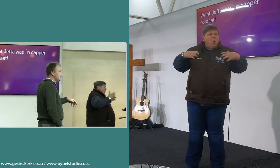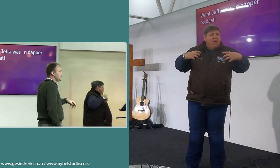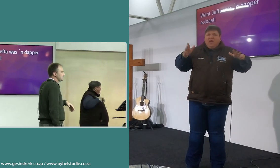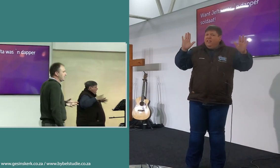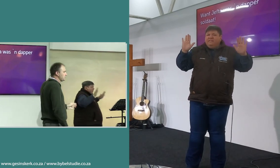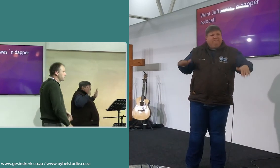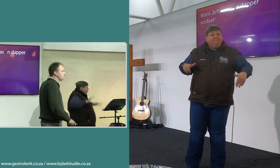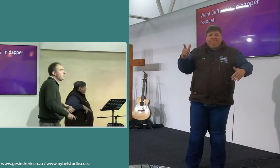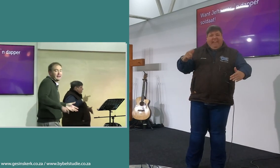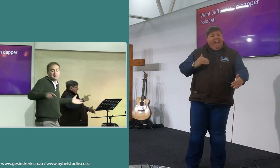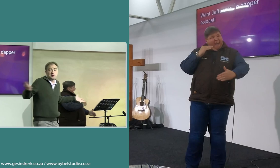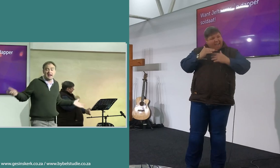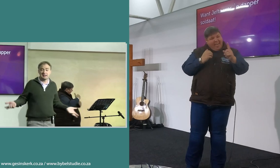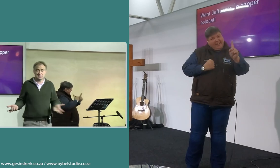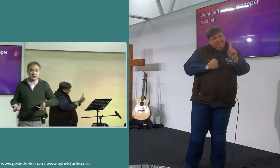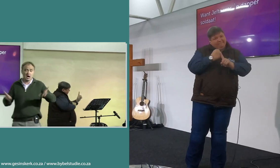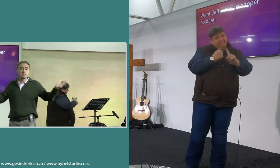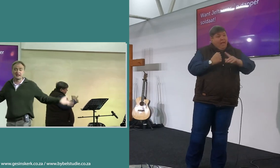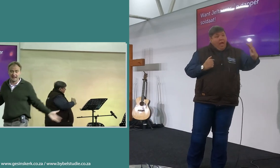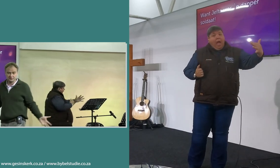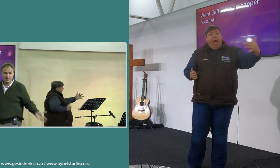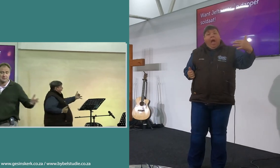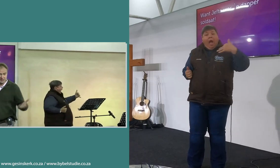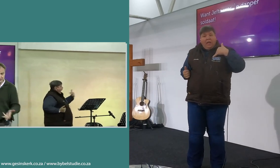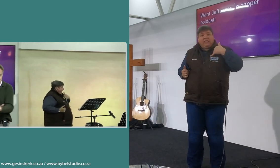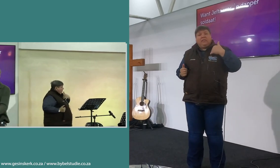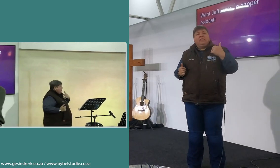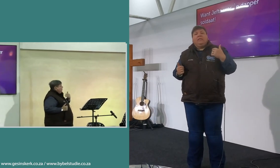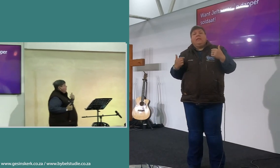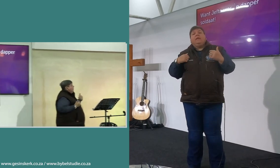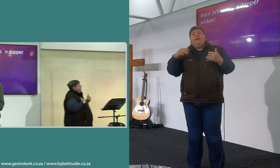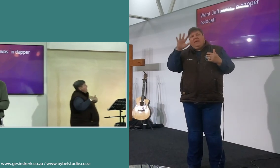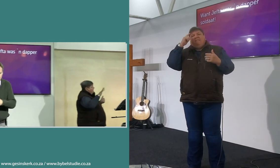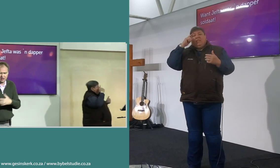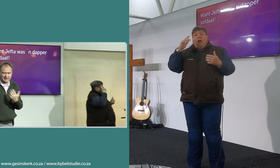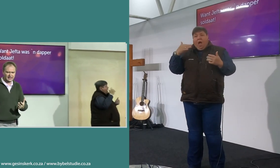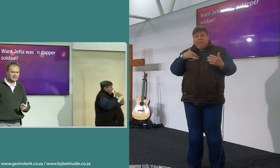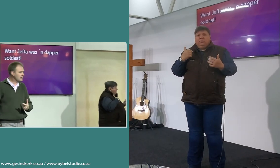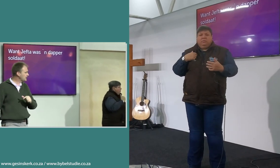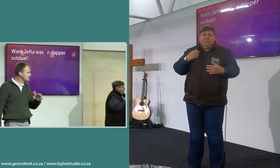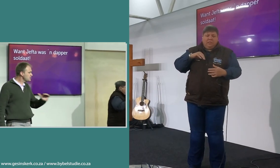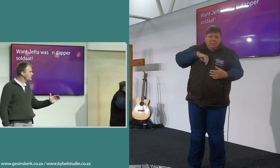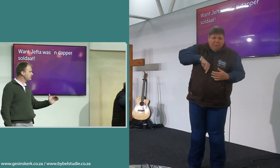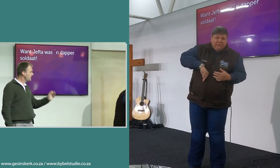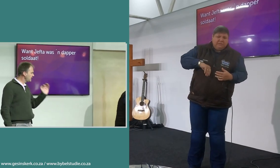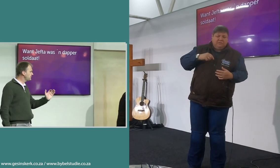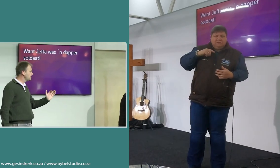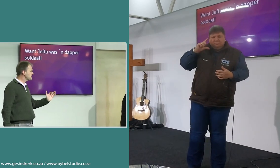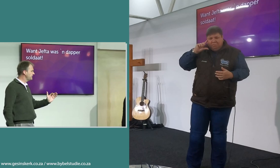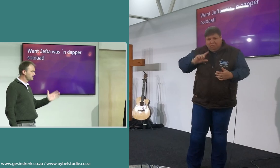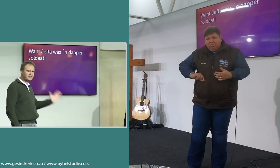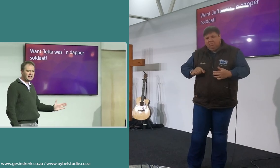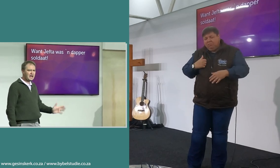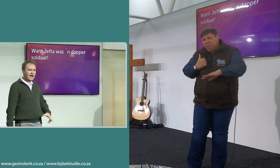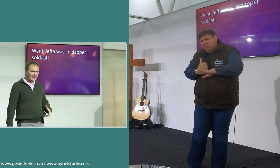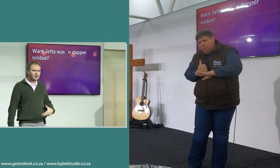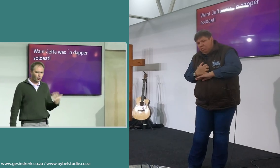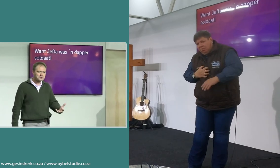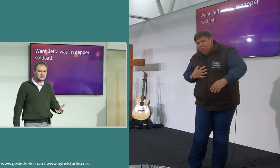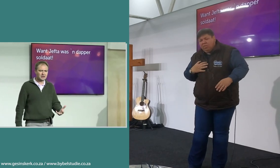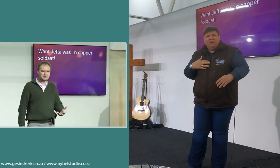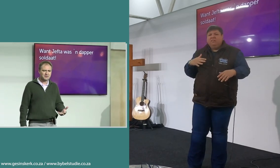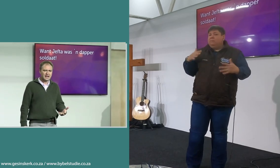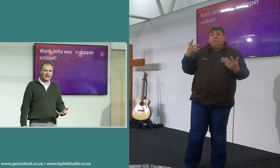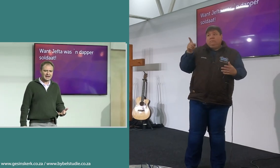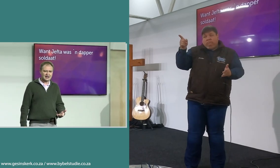het dat hy gevoel het well, everybody hates me nobody loves me I'm gonna eat some moves. Jy het ken daar die hele gedachte. Dis jy hoe jy het jy al besly. Weet jy wat? Hy gaan